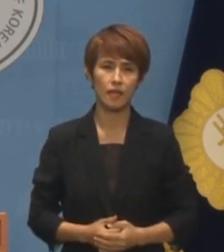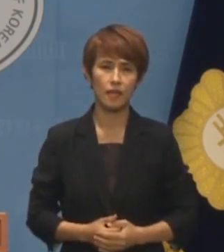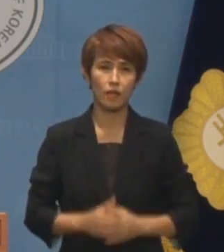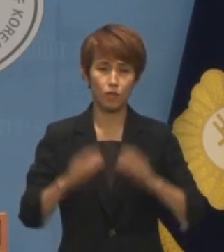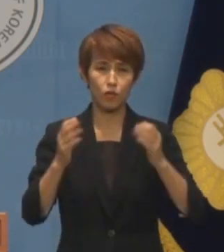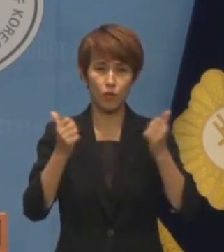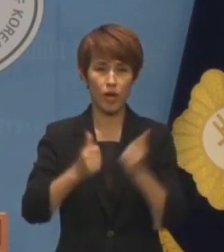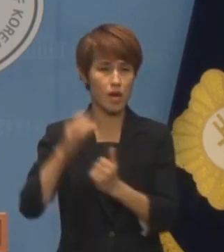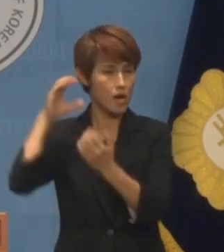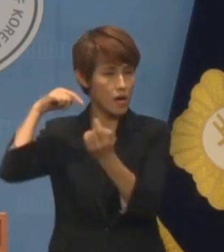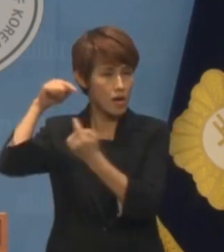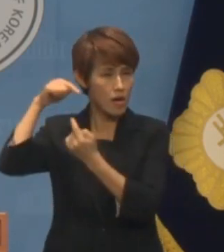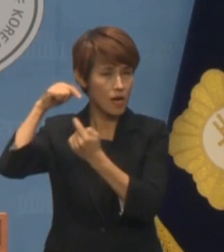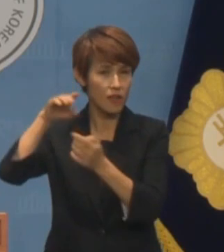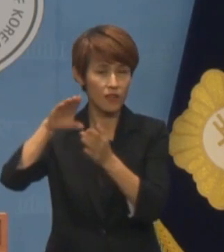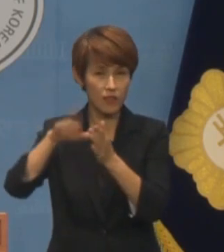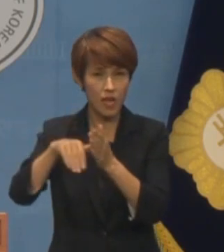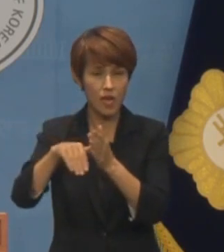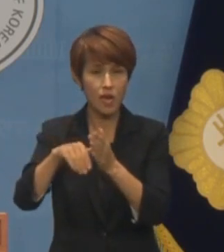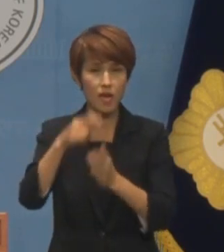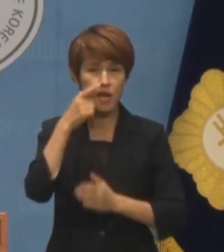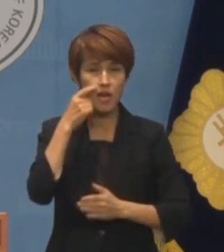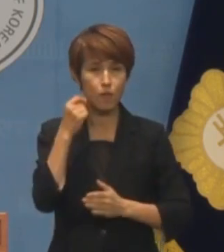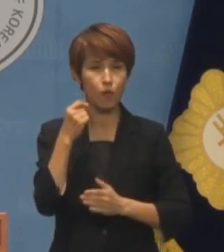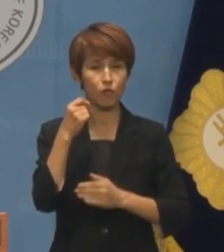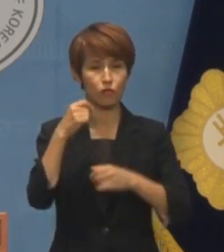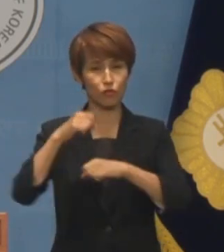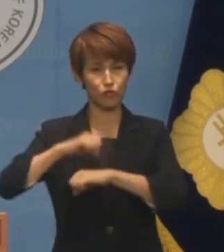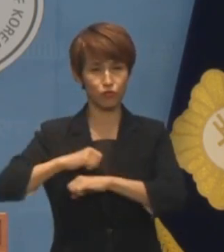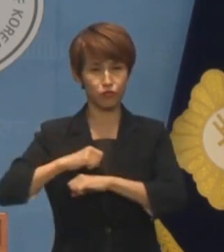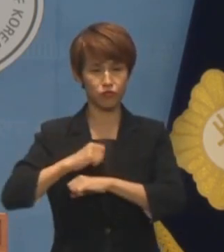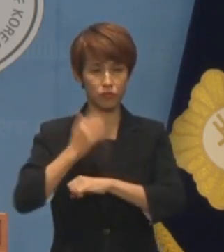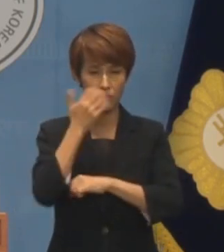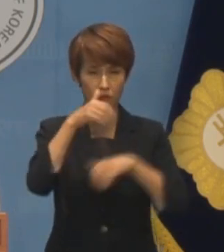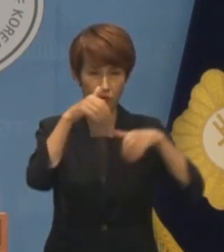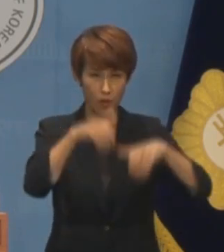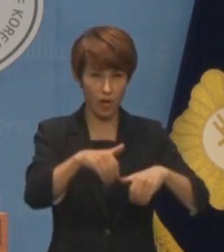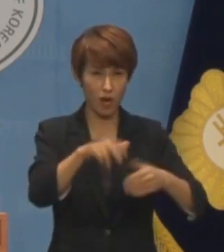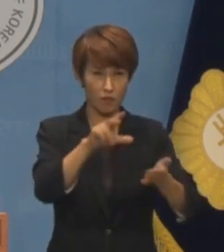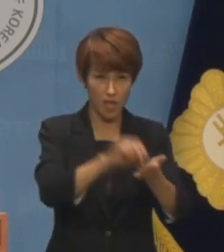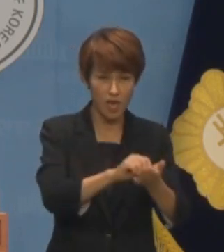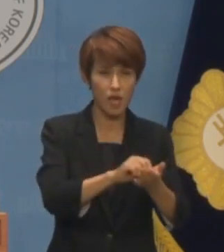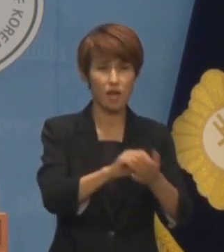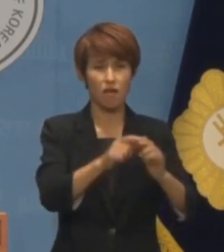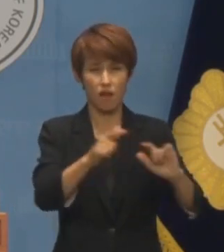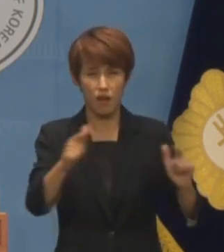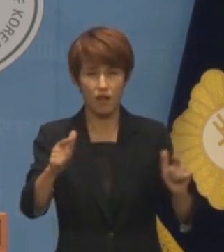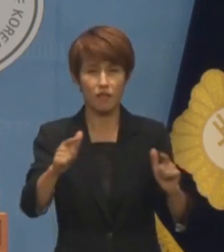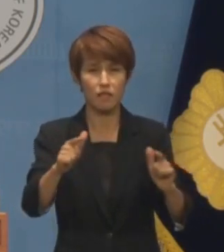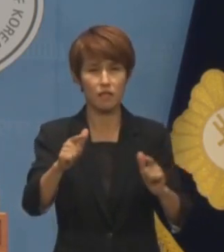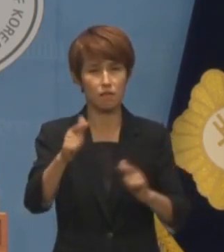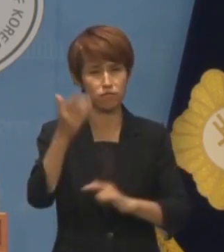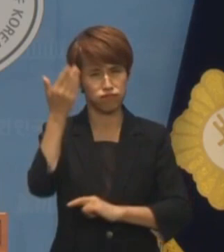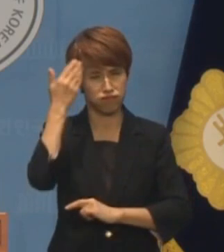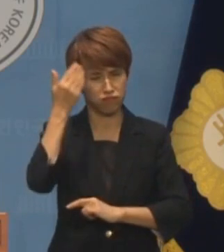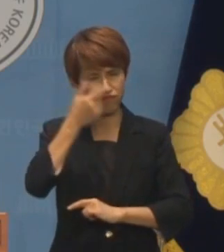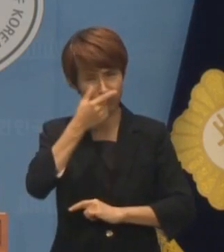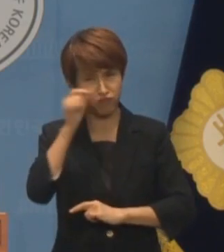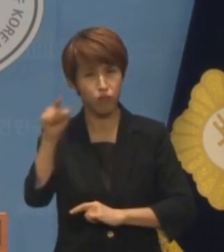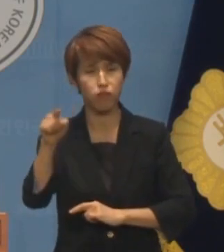인사청문 과정에서 일본군 위안부 문제를 포함해 비뚤어진 역사관과 교양 수준이 드러난